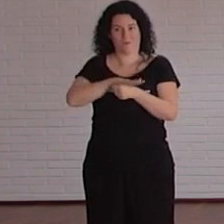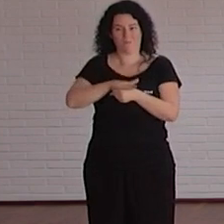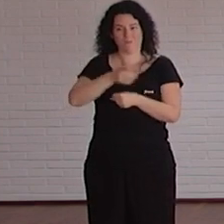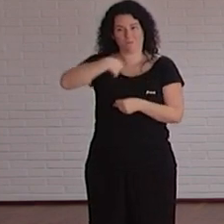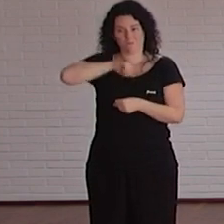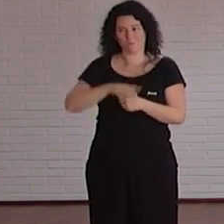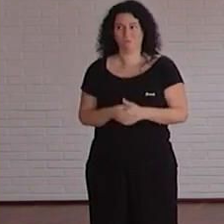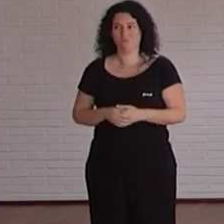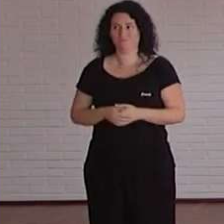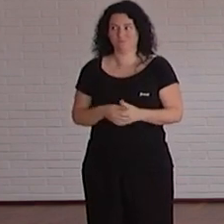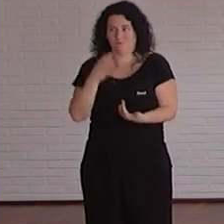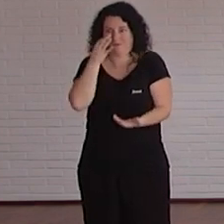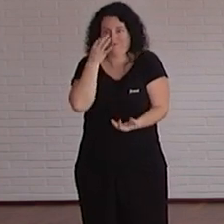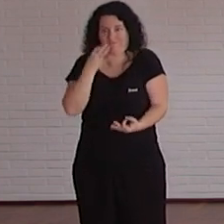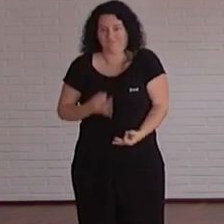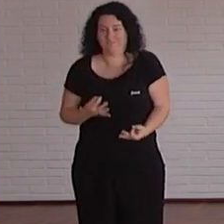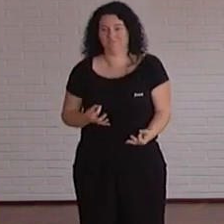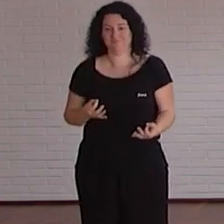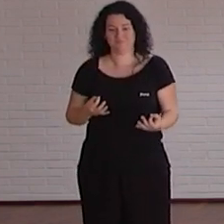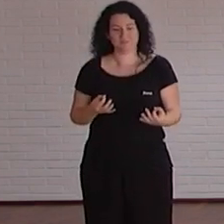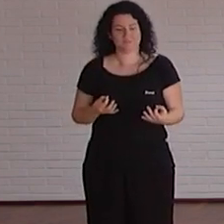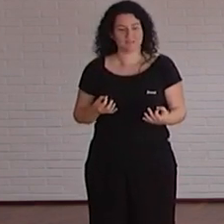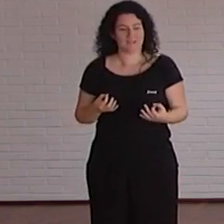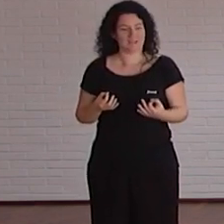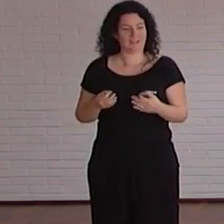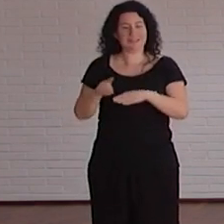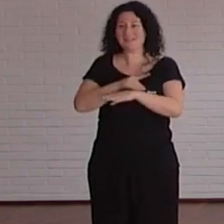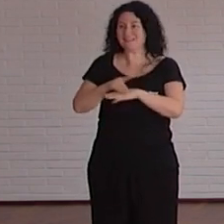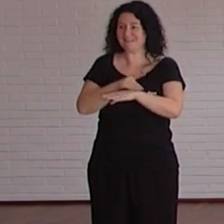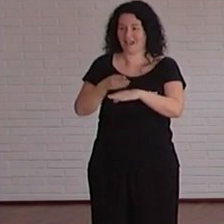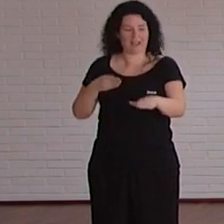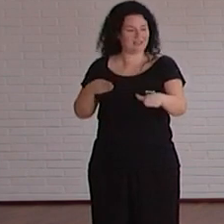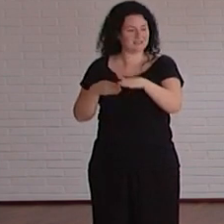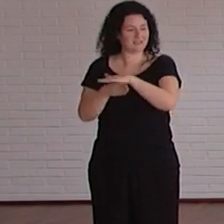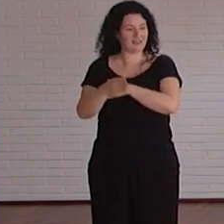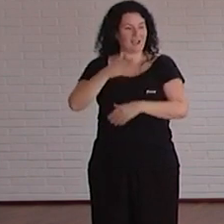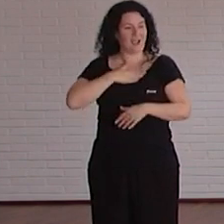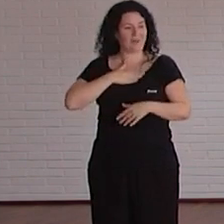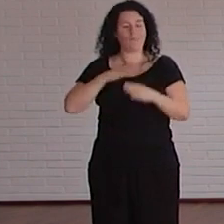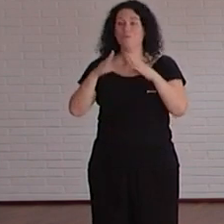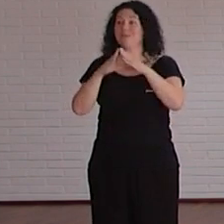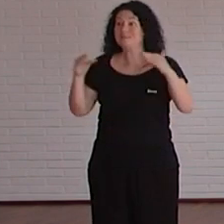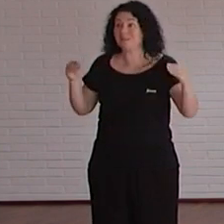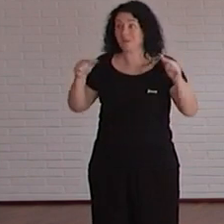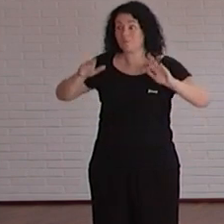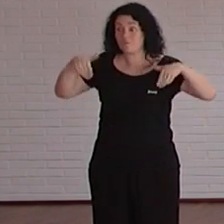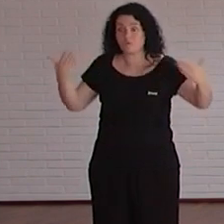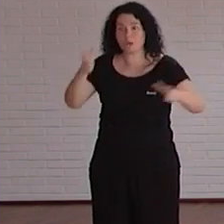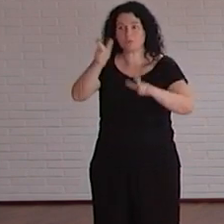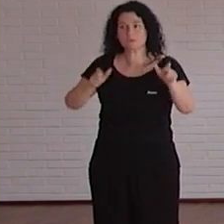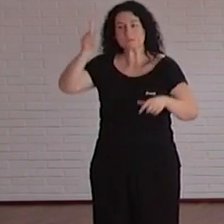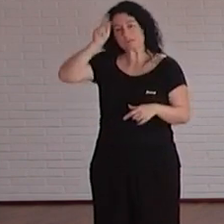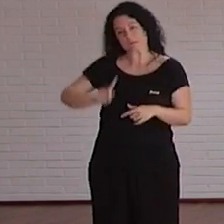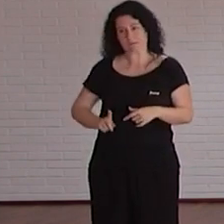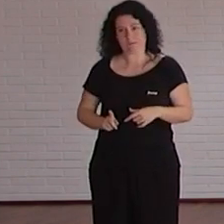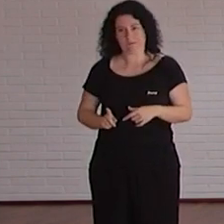porque la accesibilidad digital es una gran desconocida fuera de la universidad en muchos públicos muchos